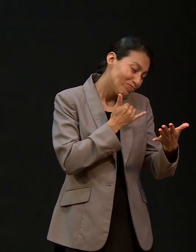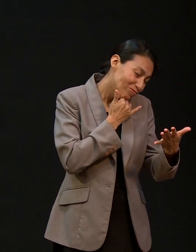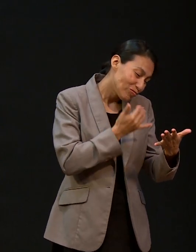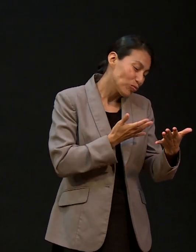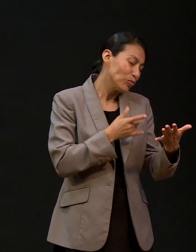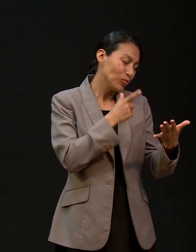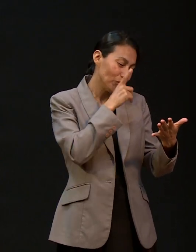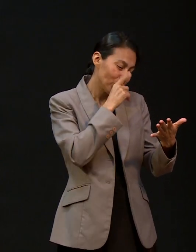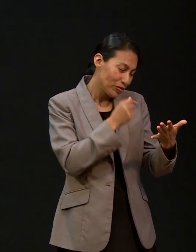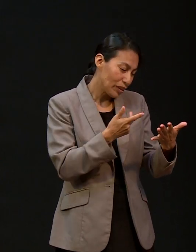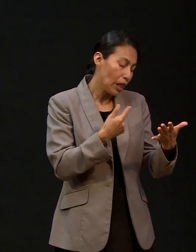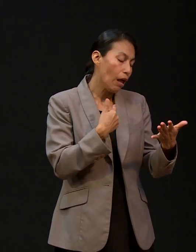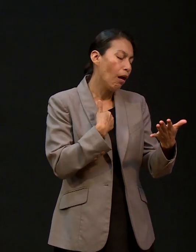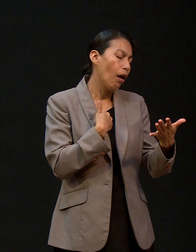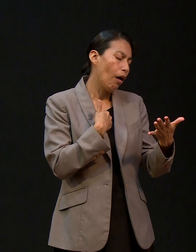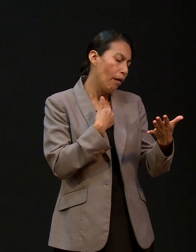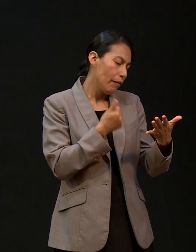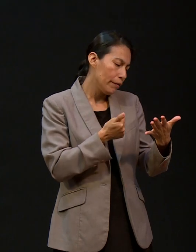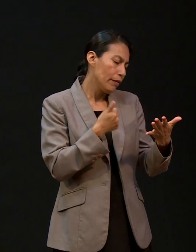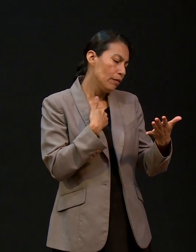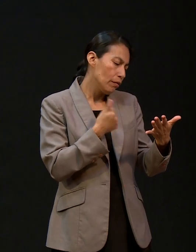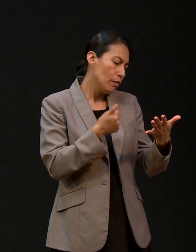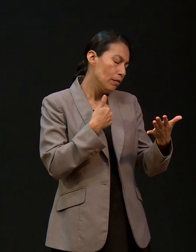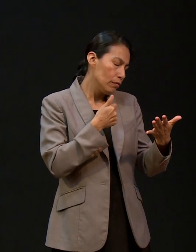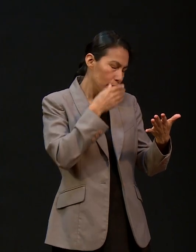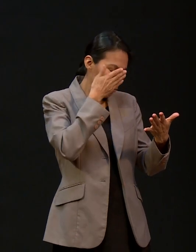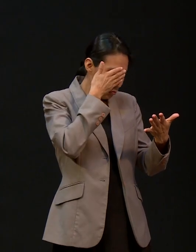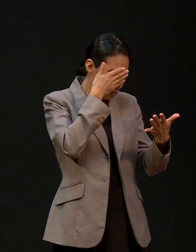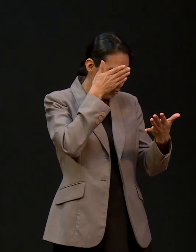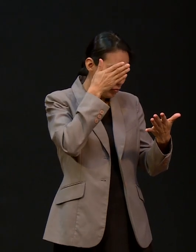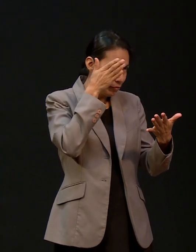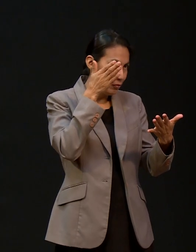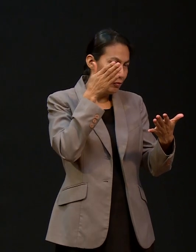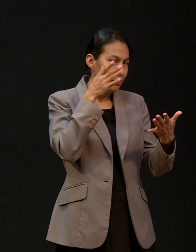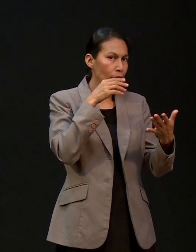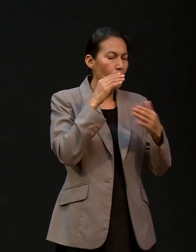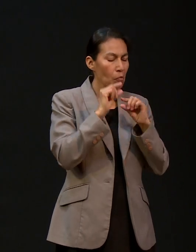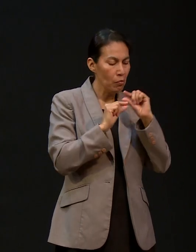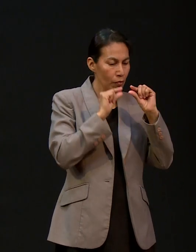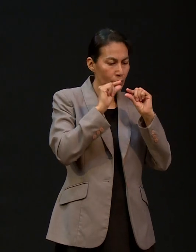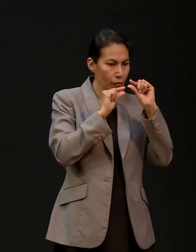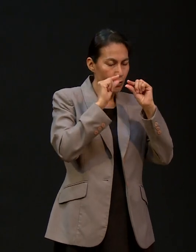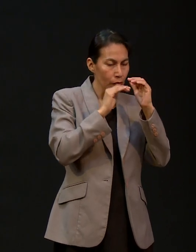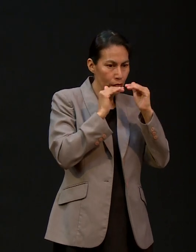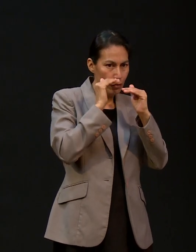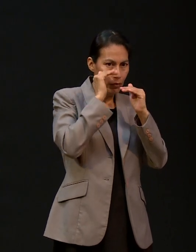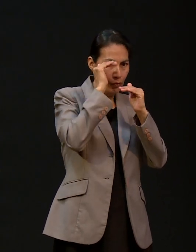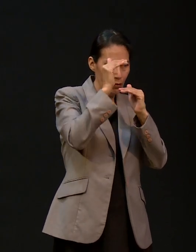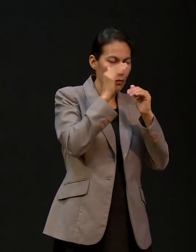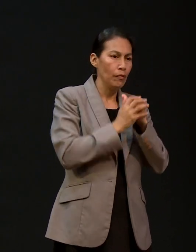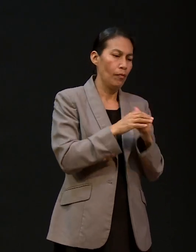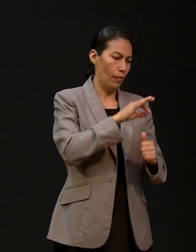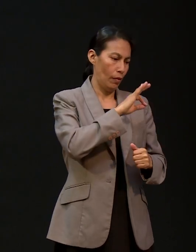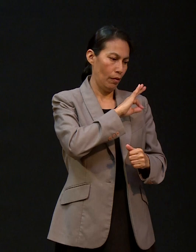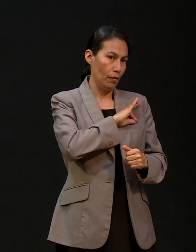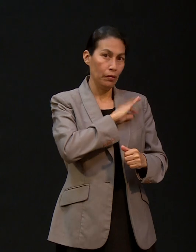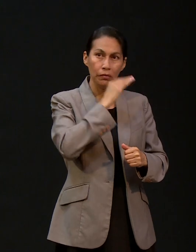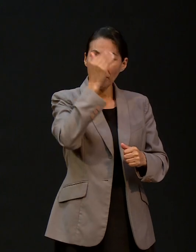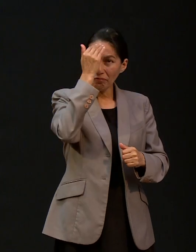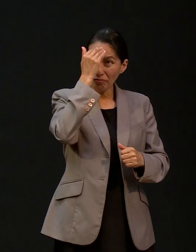errores que hemos cometido y así vamos creciendo, ¿verdad?, lo importante es ir creciendo en la fe y